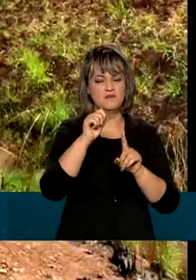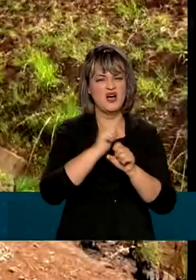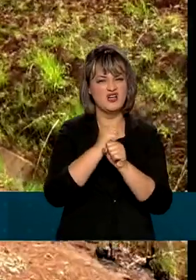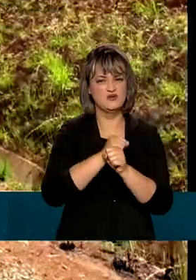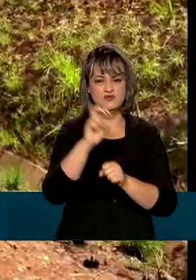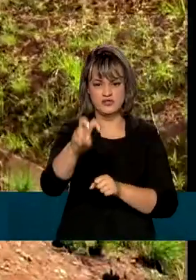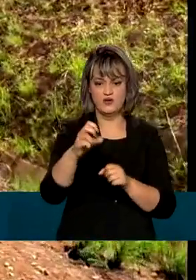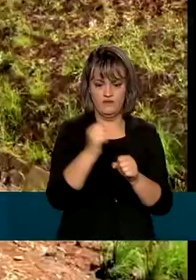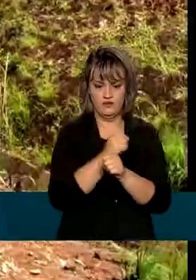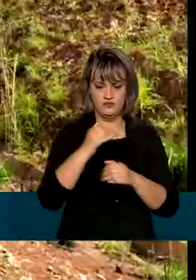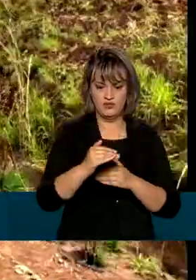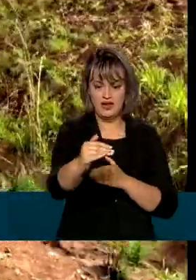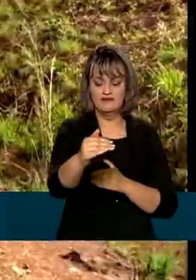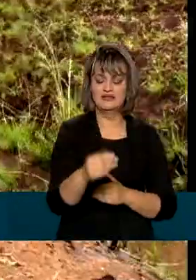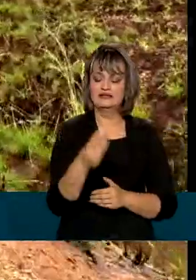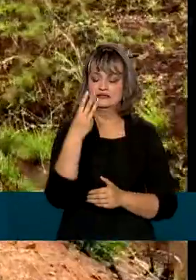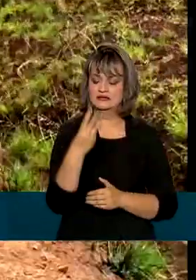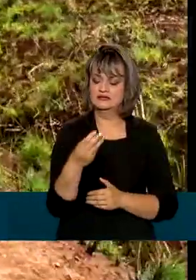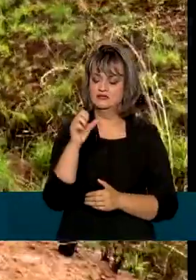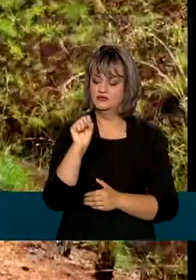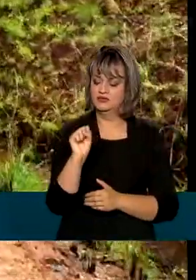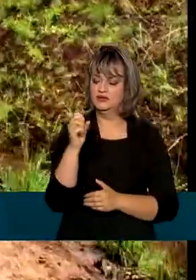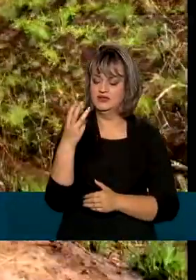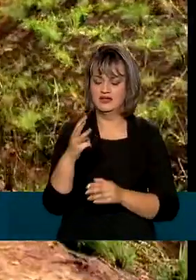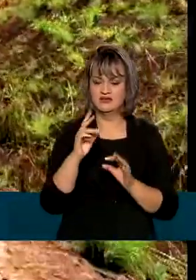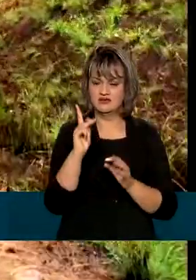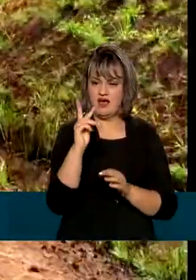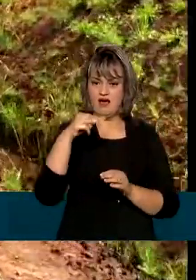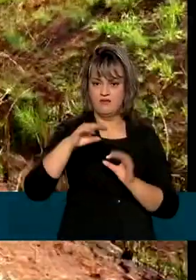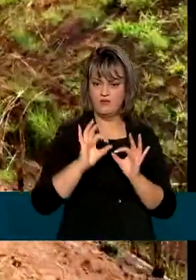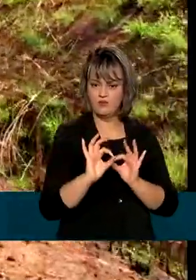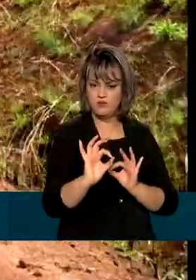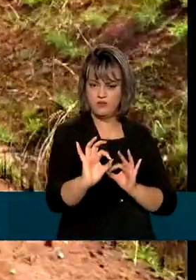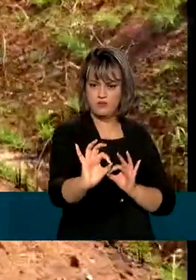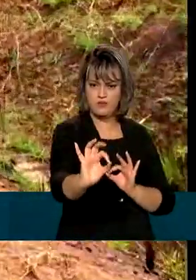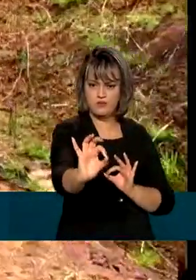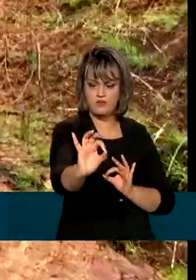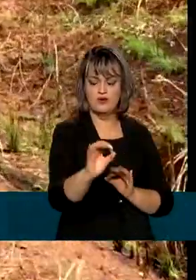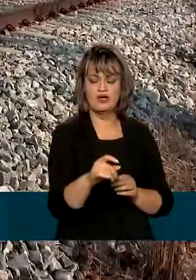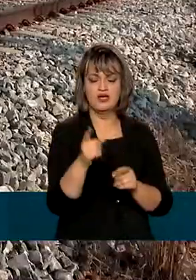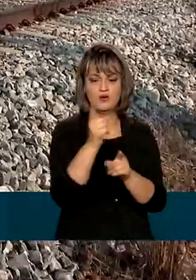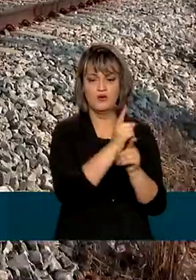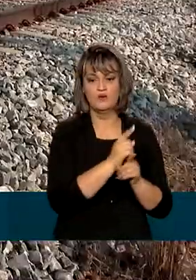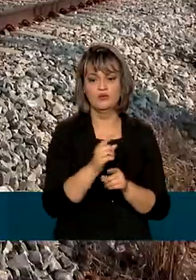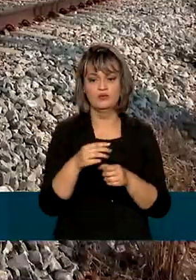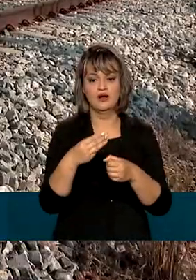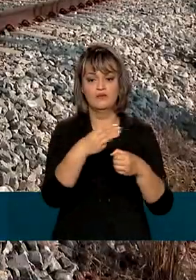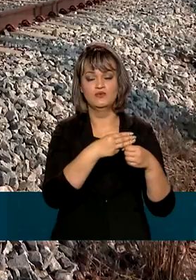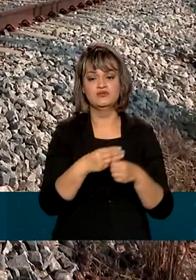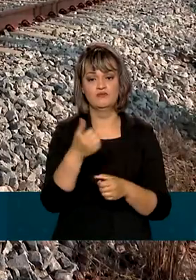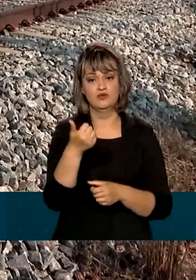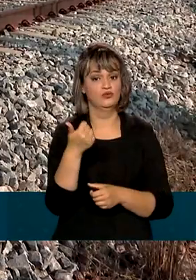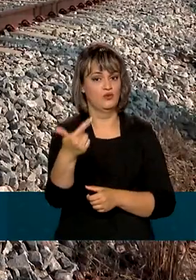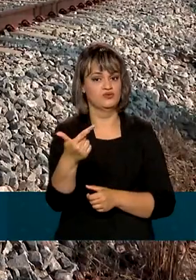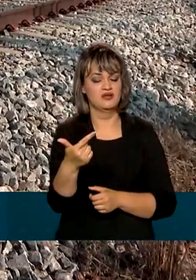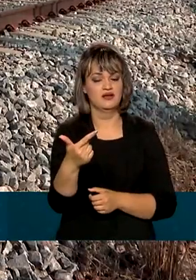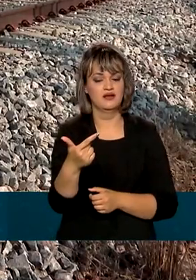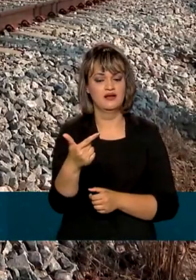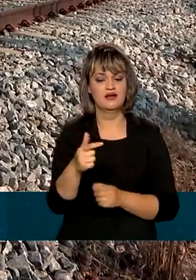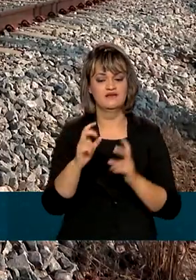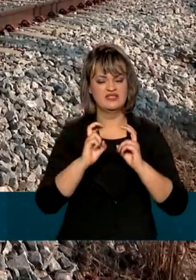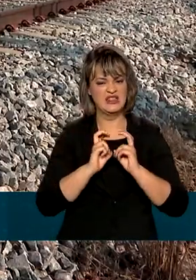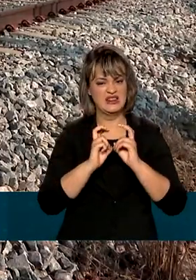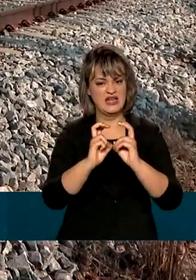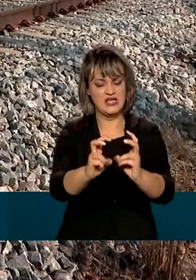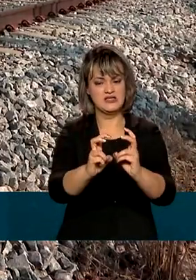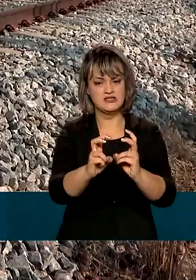anos, terá 383 quilômetros e vai cortar 12 municípios. Pelos trilhos, passarão trens